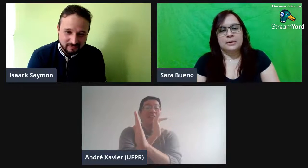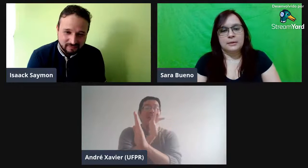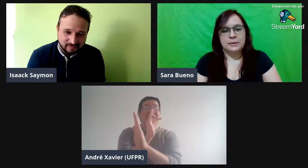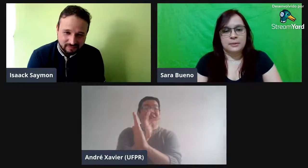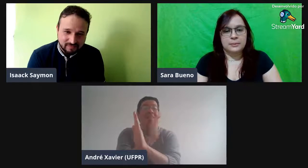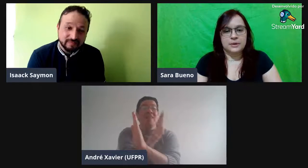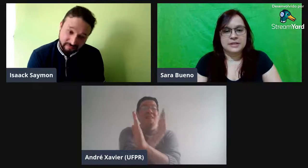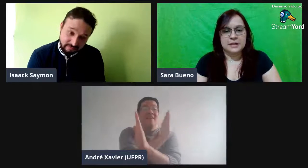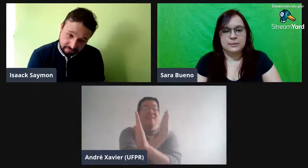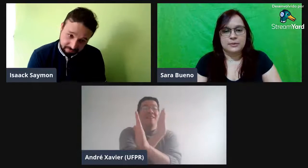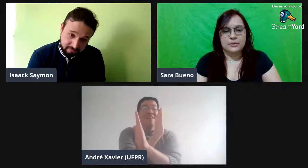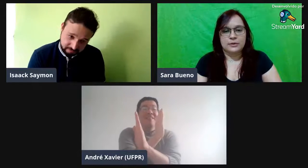Por exemplo,